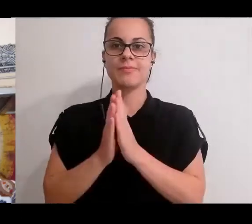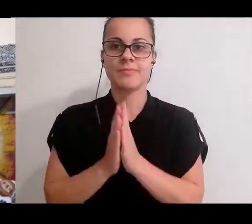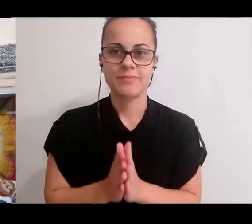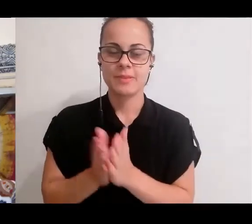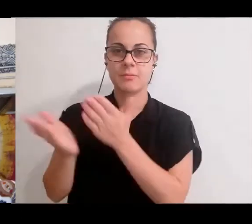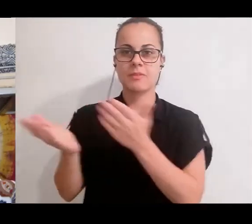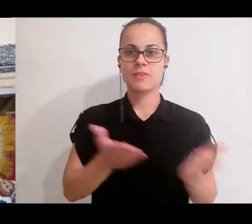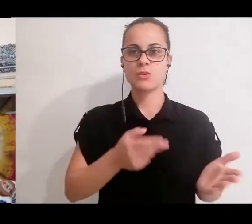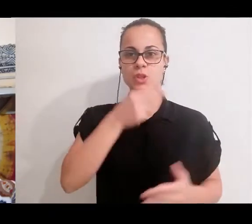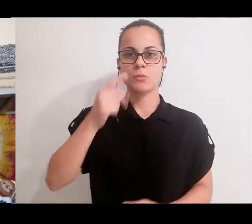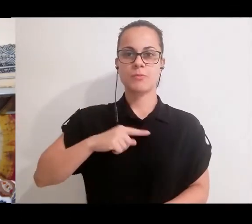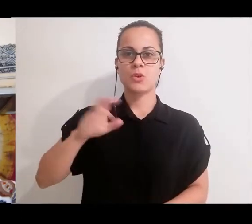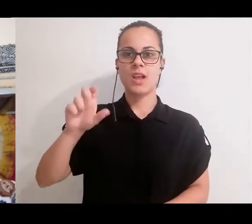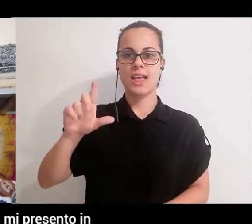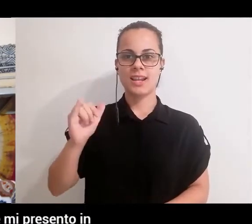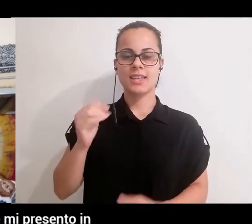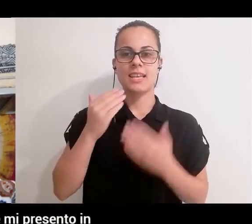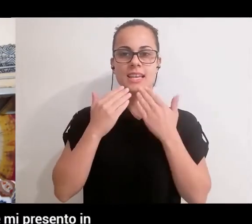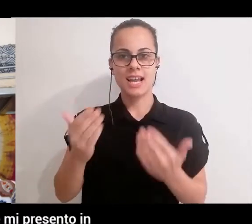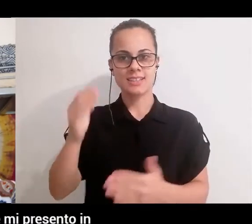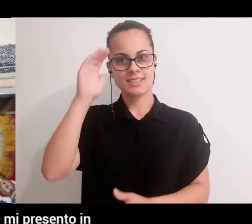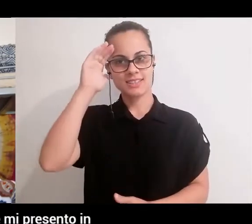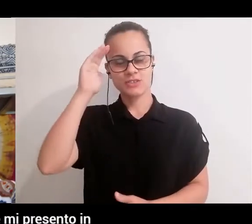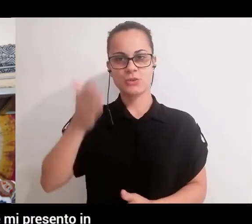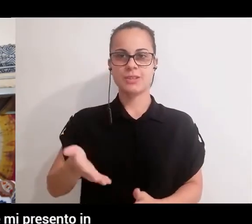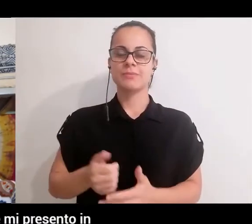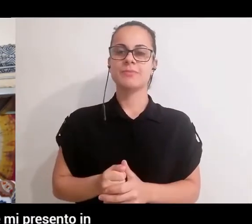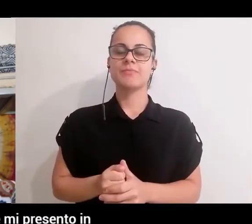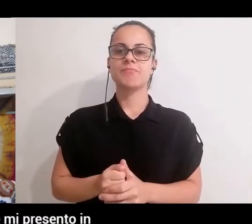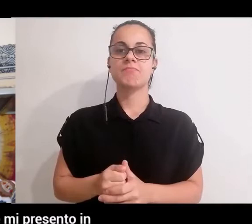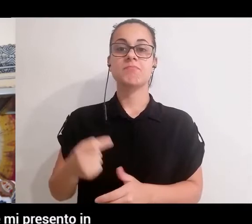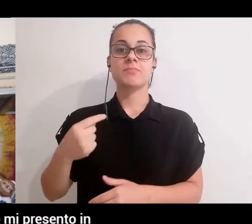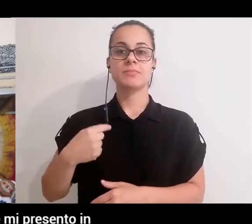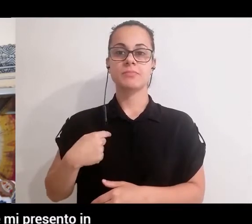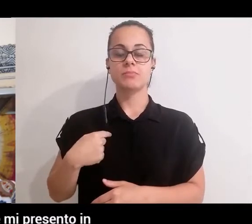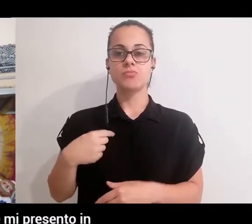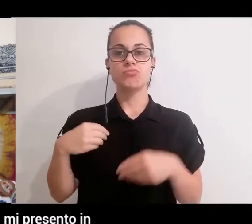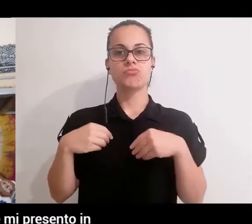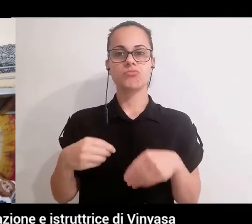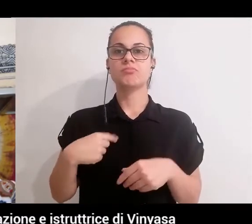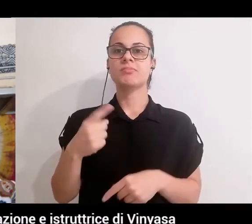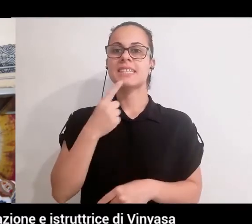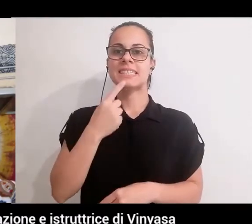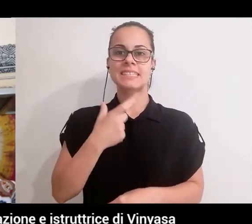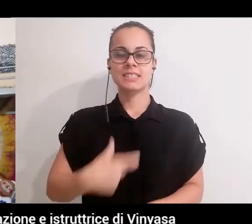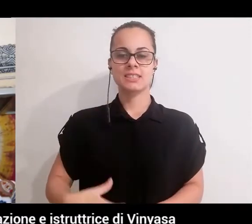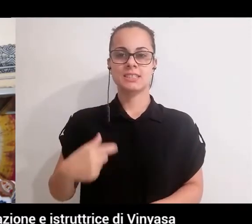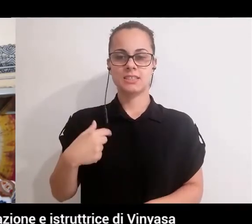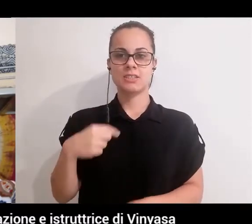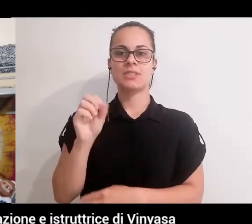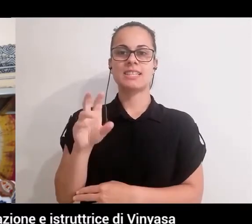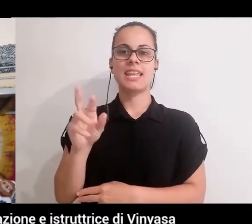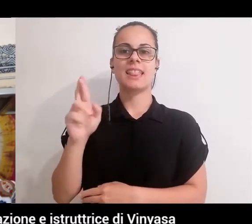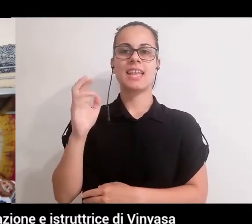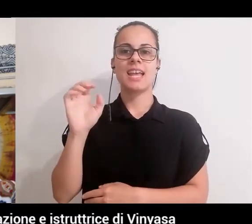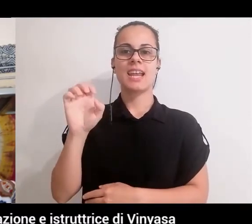Namaste, benvenuti, io sono Eli, grazie per essere qui. In questo frangente mi presento in qualità di insegnante Reiki di